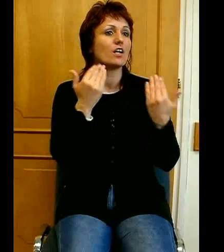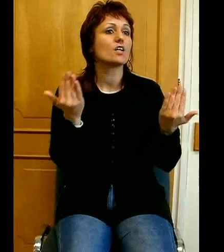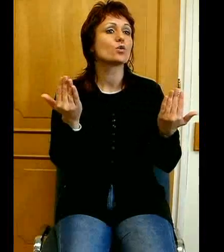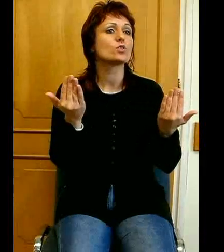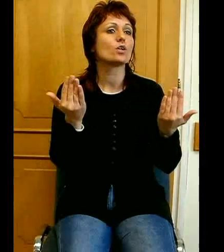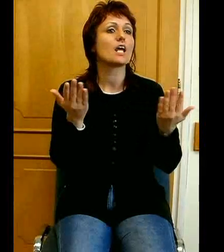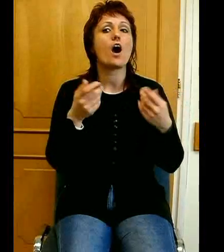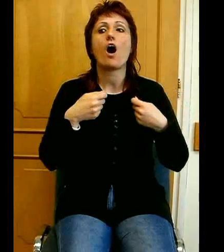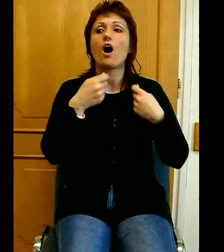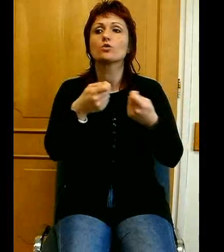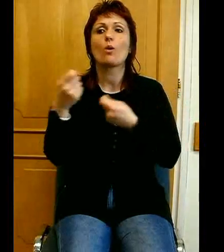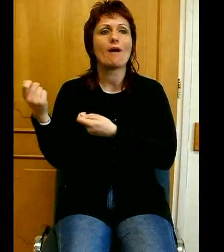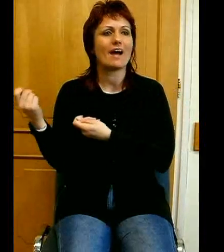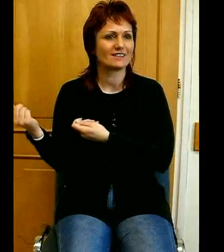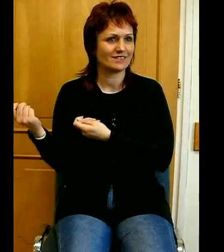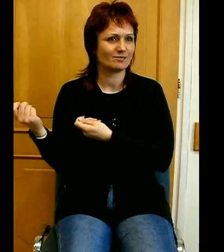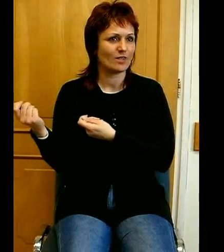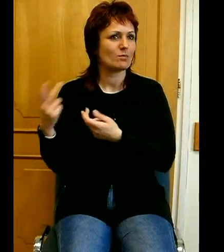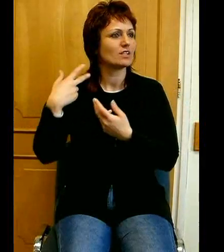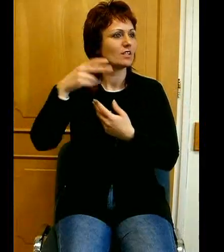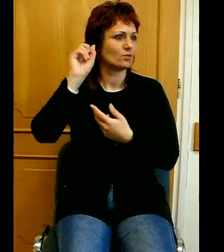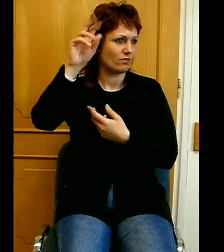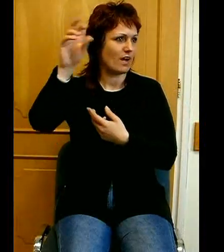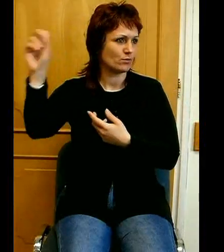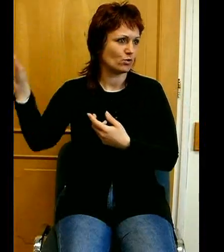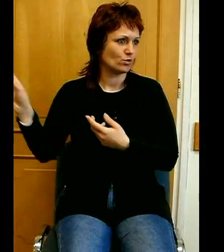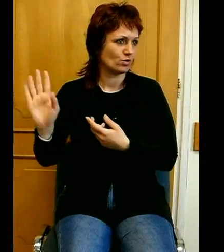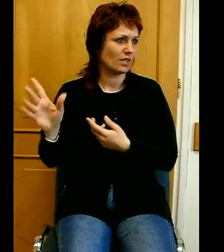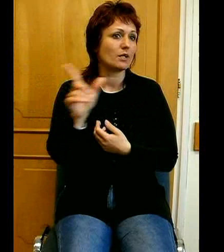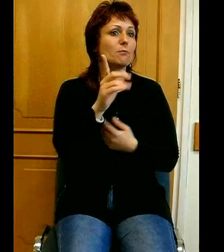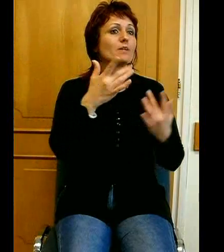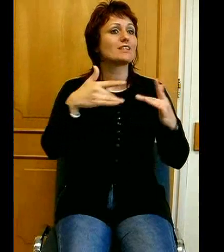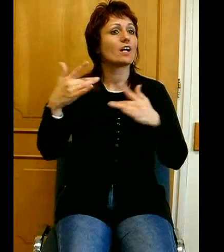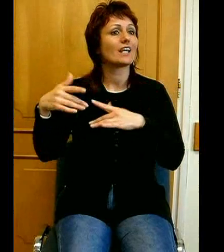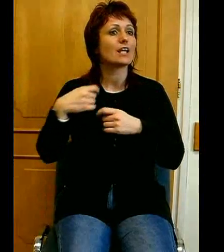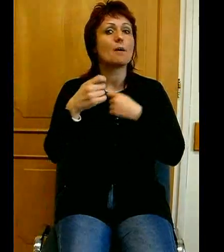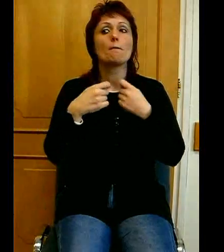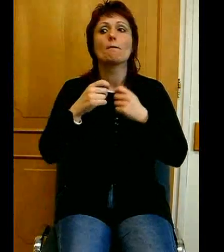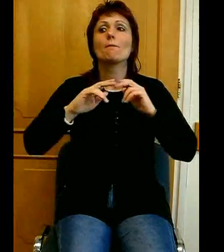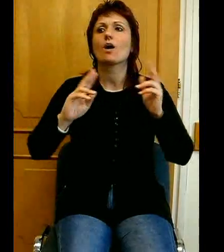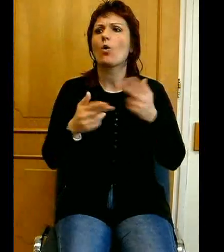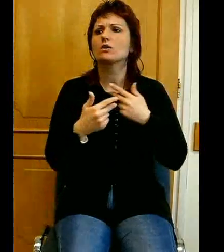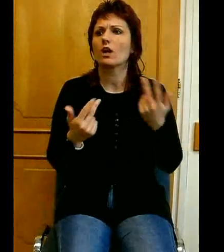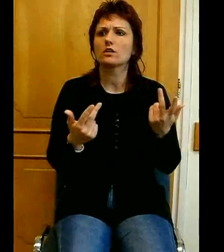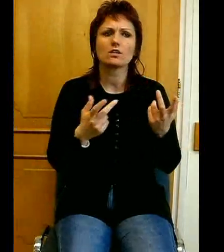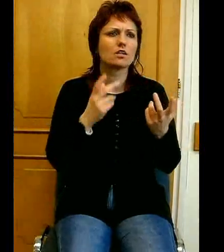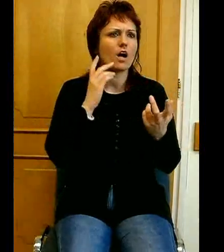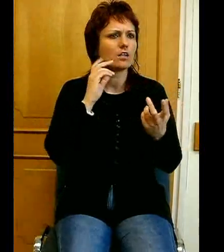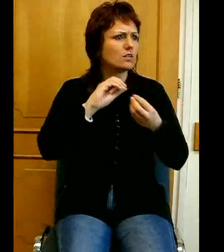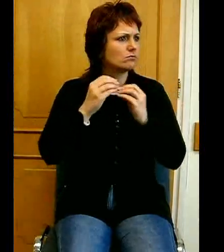tovább küldhettünk a számukra. Mindkét helyen addig megvoldhatatlannak látszó gondokat oltott ez neki.